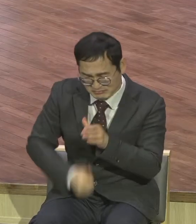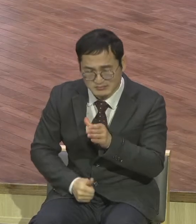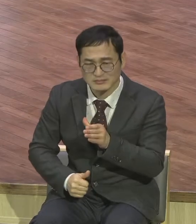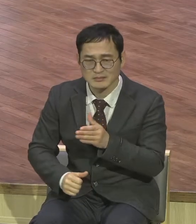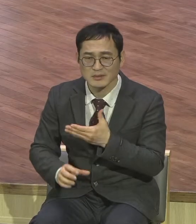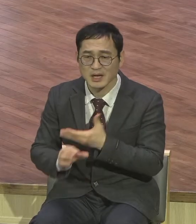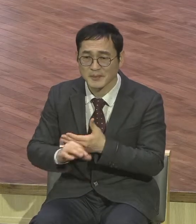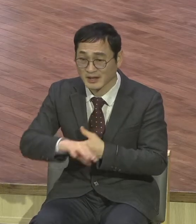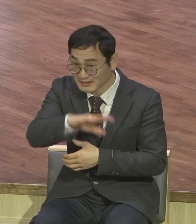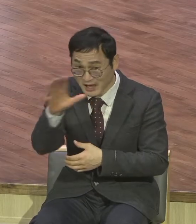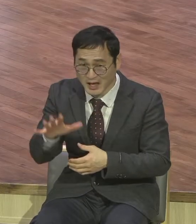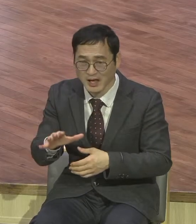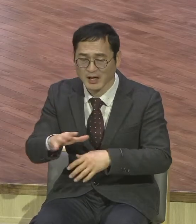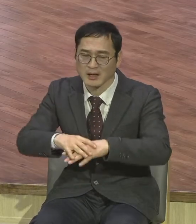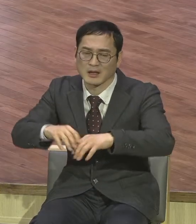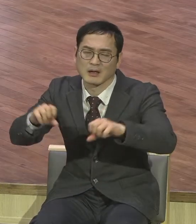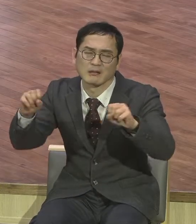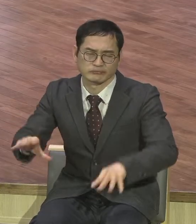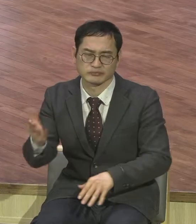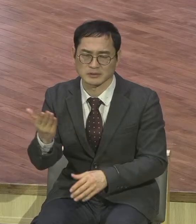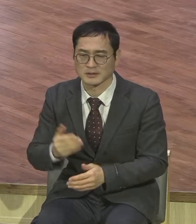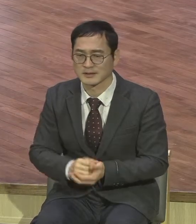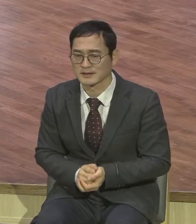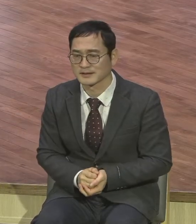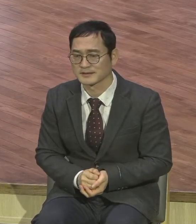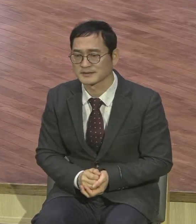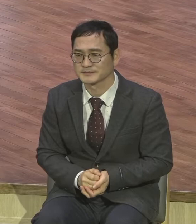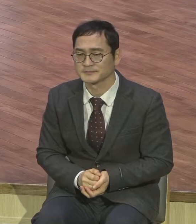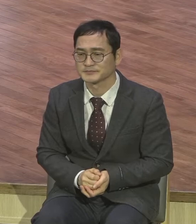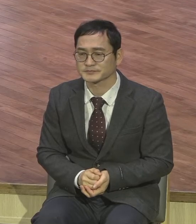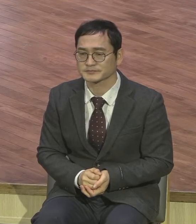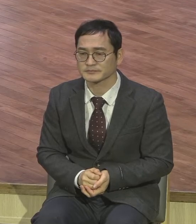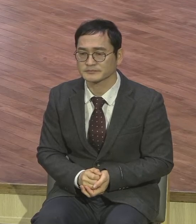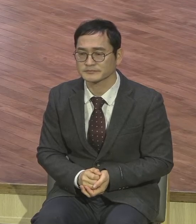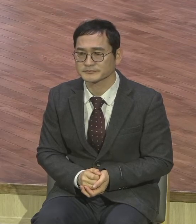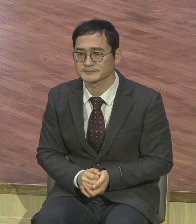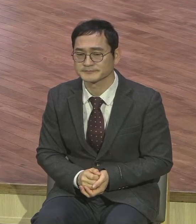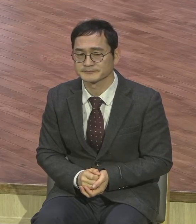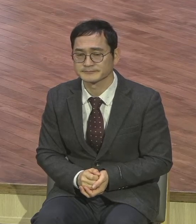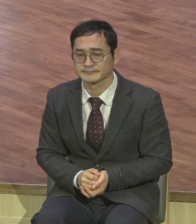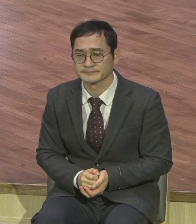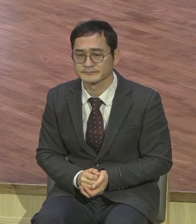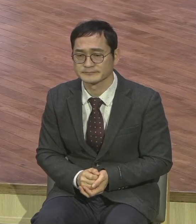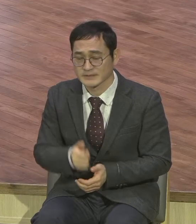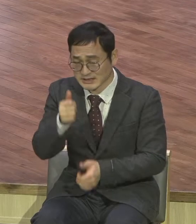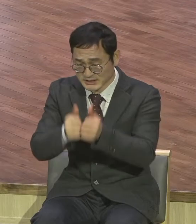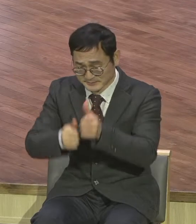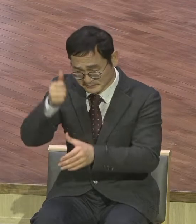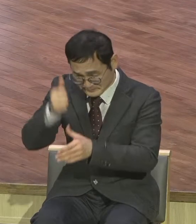실족병에 걸리면 나타나는 대표된 정상이 뭡니까 원망 불평입니다